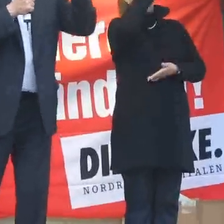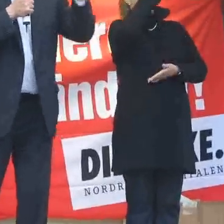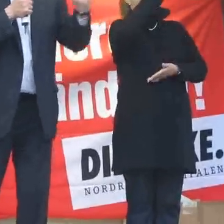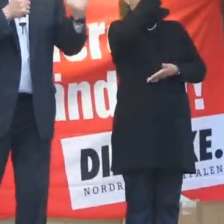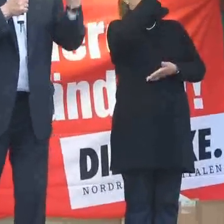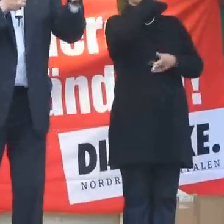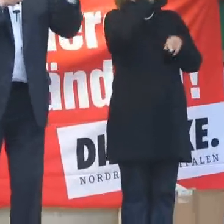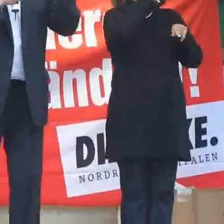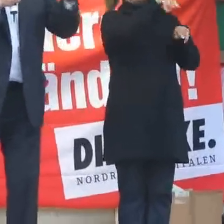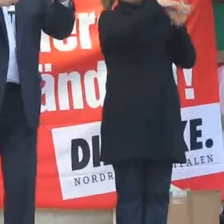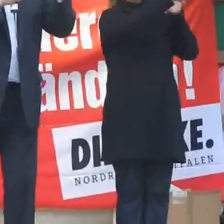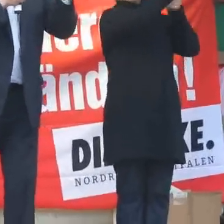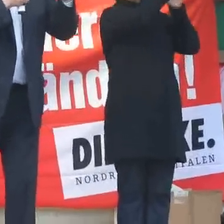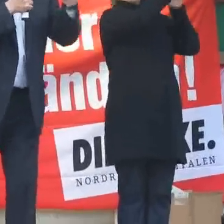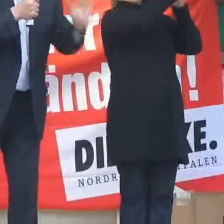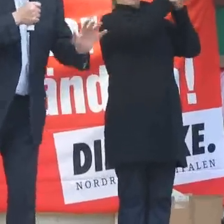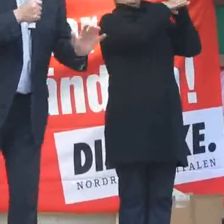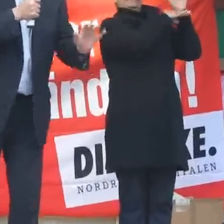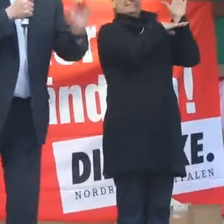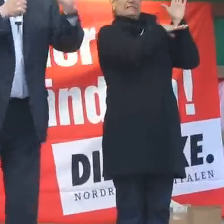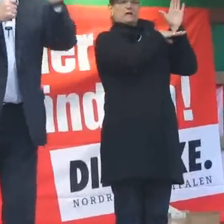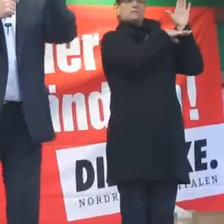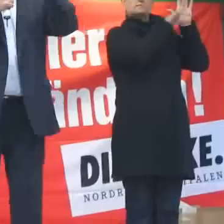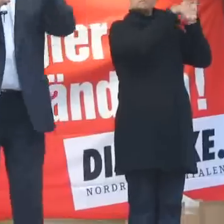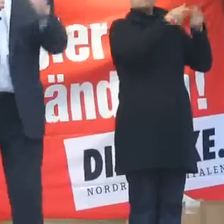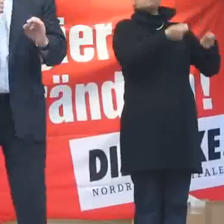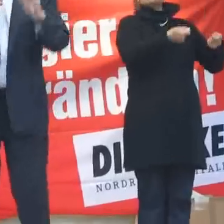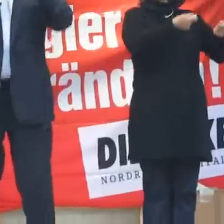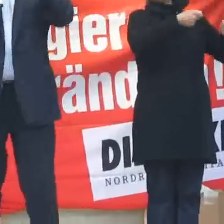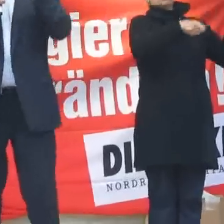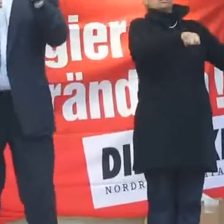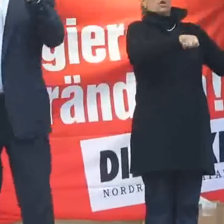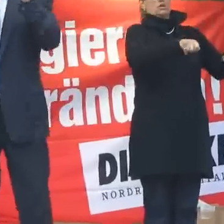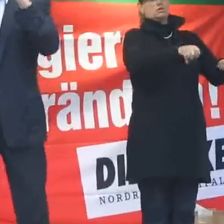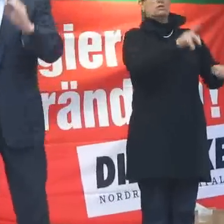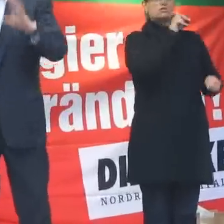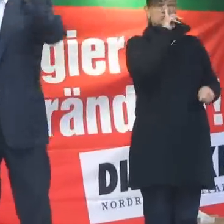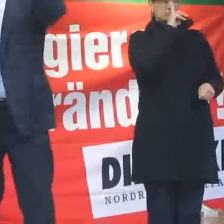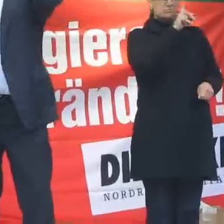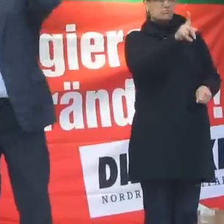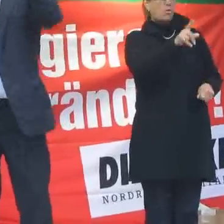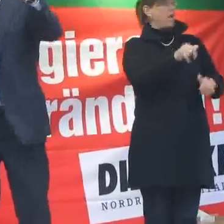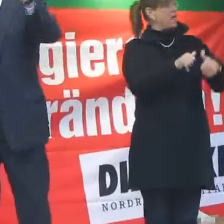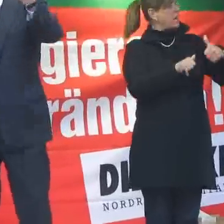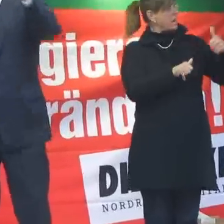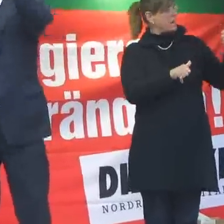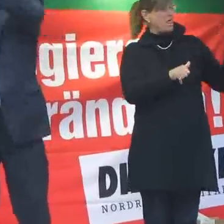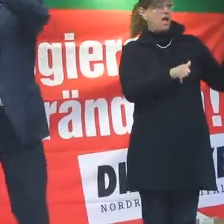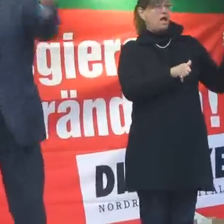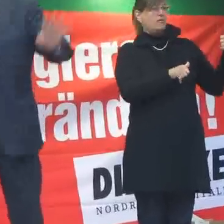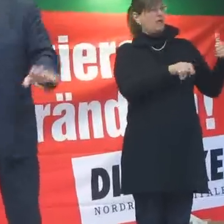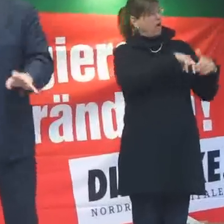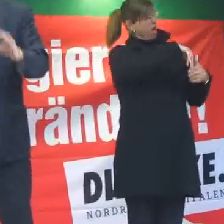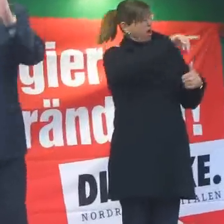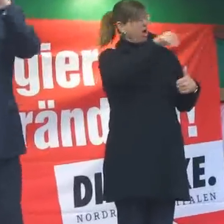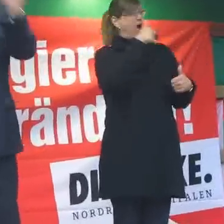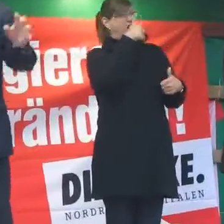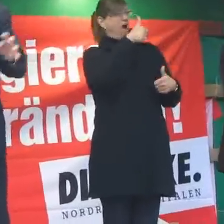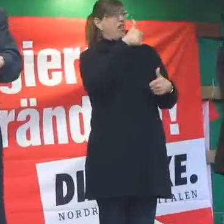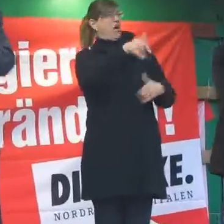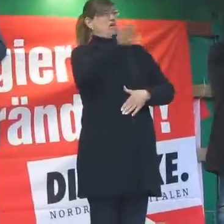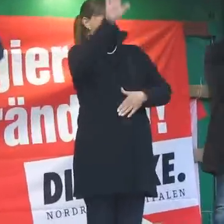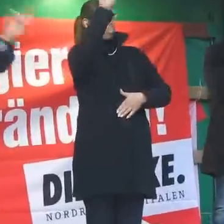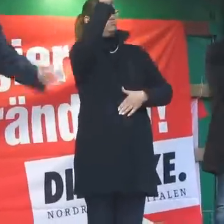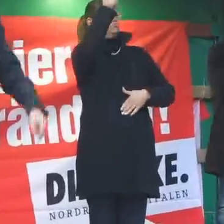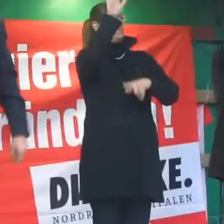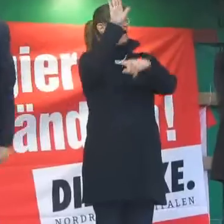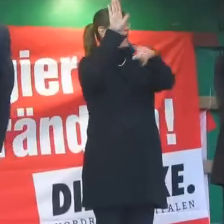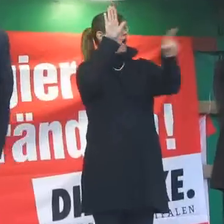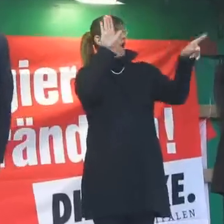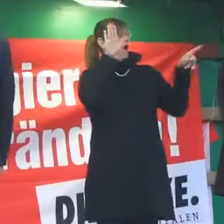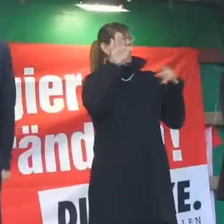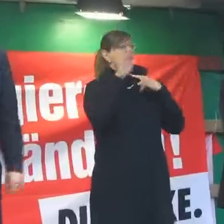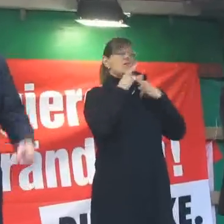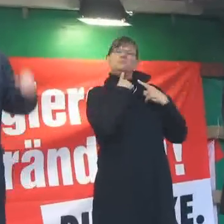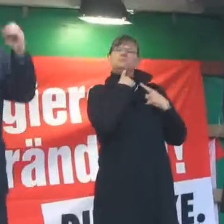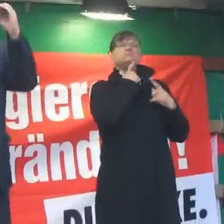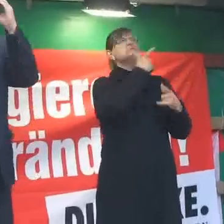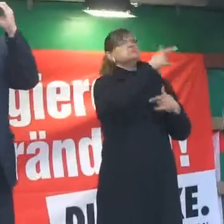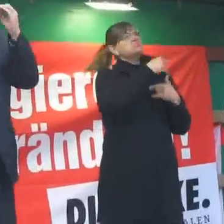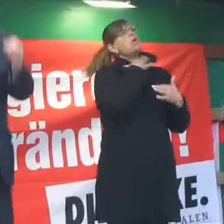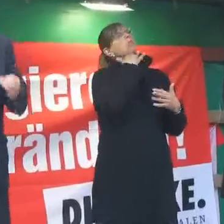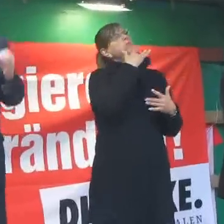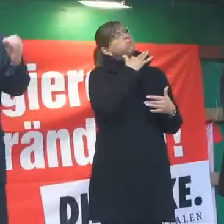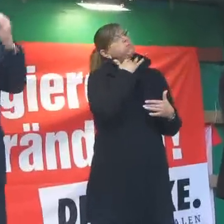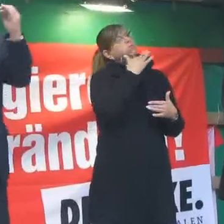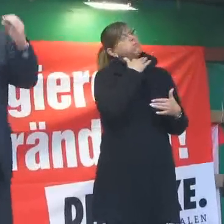dieses Gesetz dann auch zu beschließen. Und die Linke ist die einzige Kraft, die die Hand hebt. Alle anderen reden davon, sie tun aber nichts dagegen.